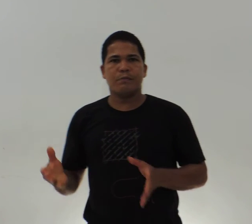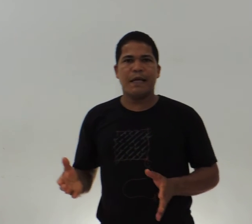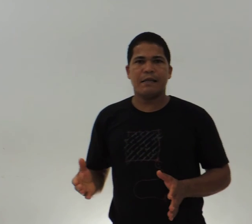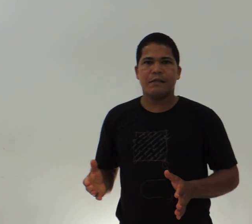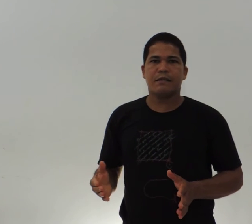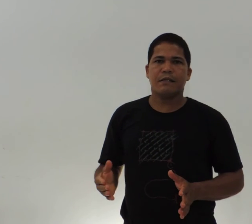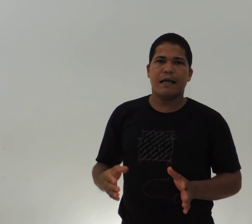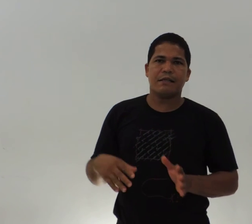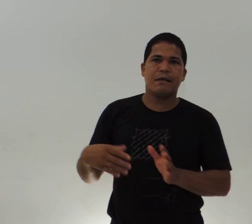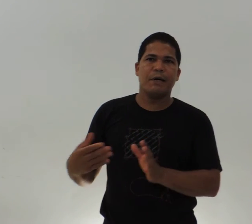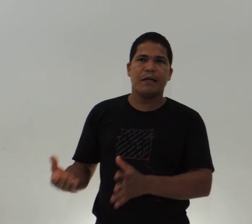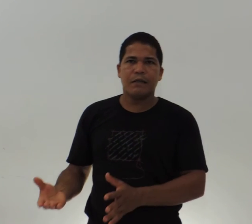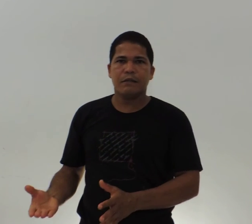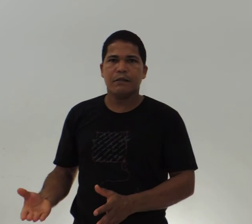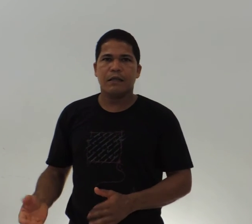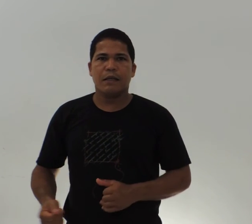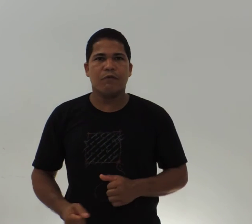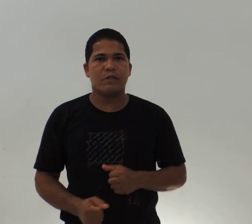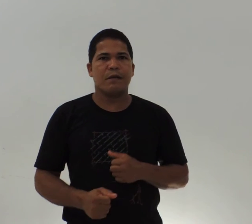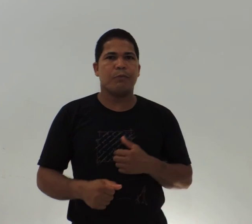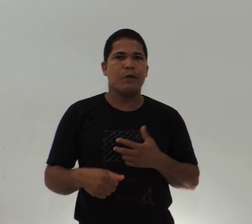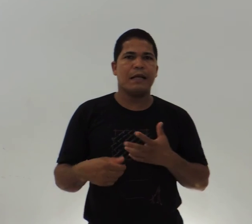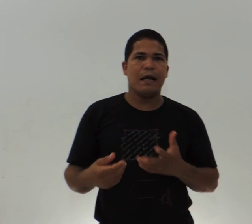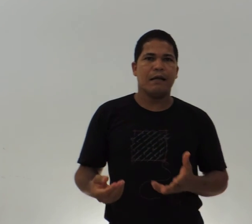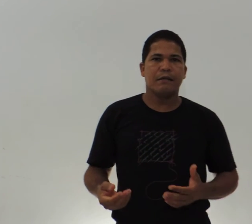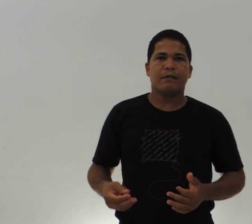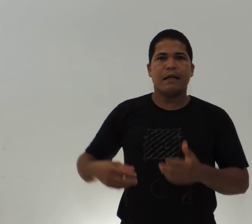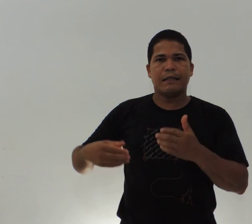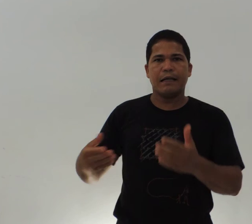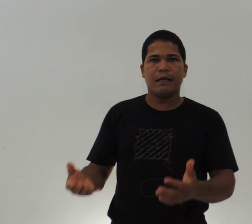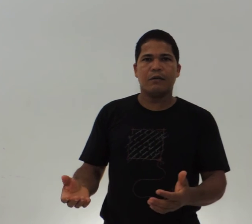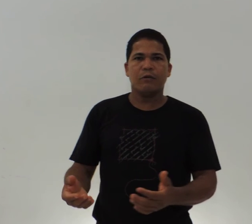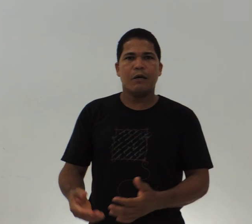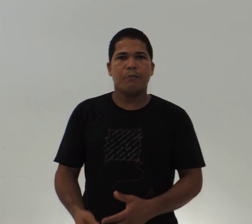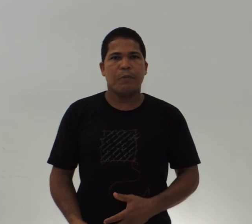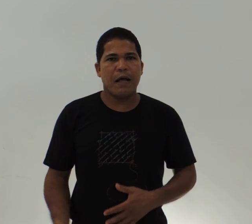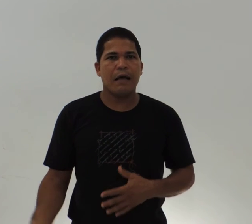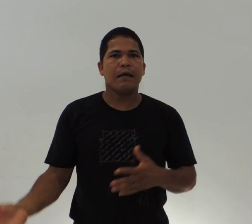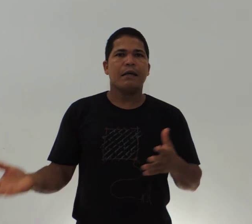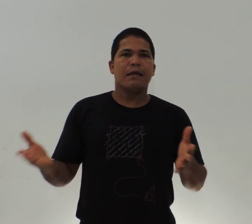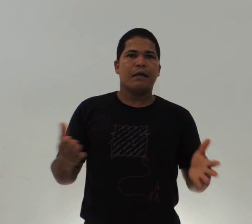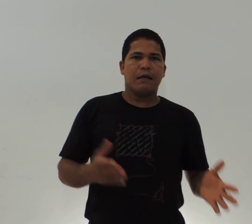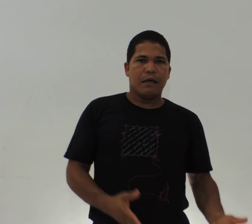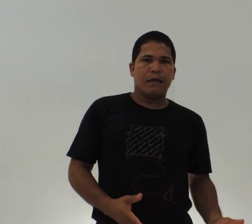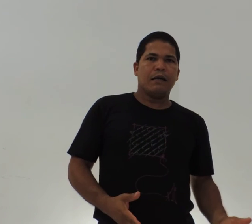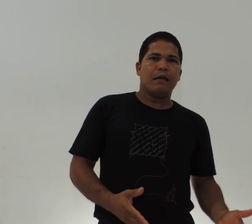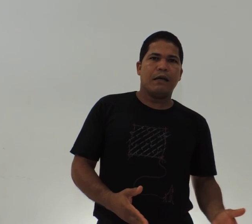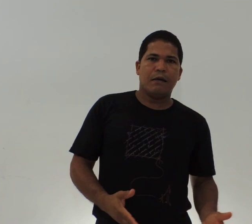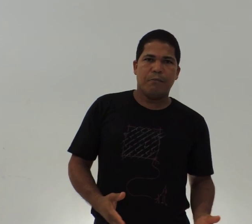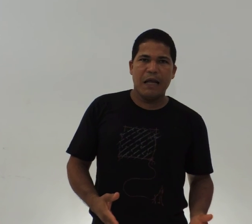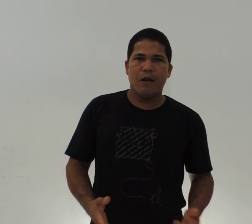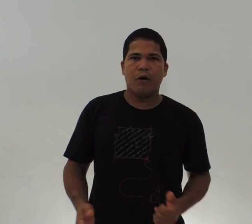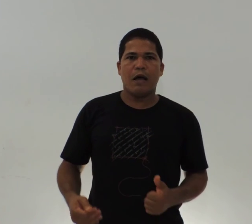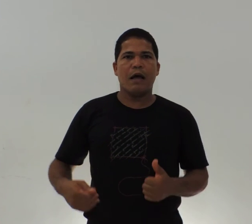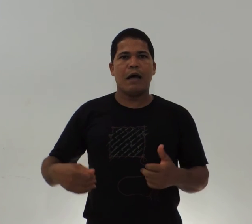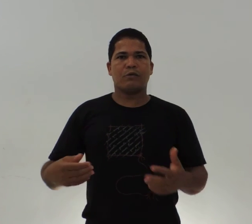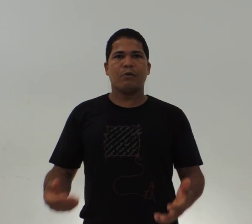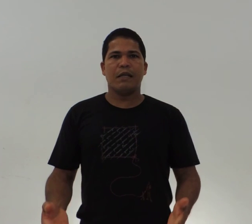dos meses, da semana, que você poderá estar treinando para melhorar as suas